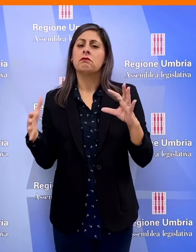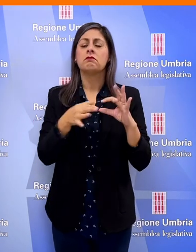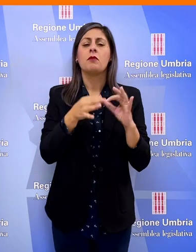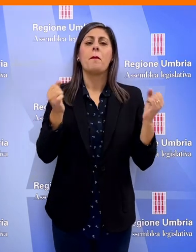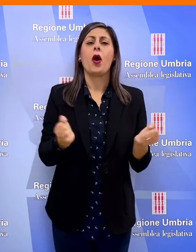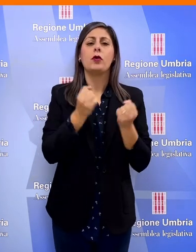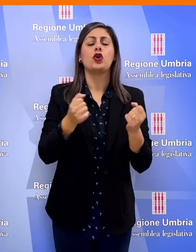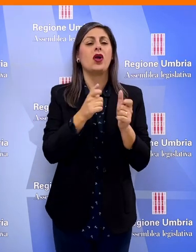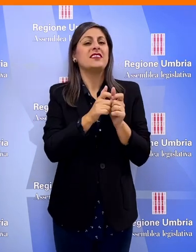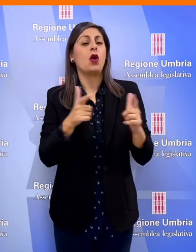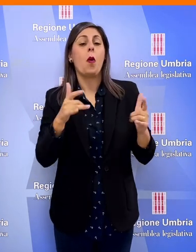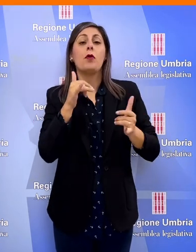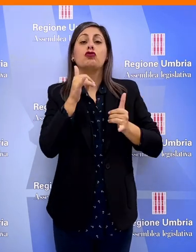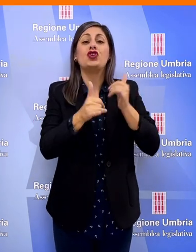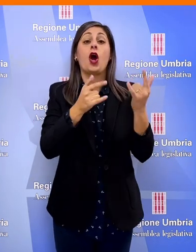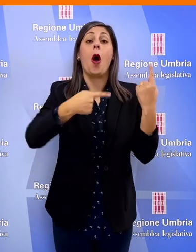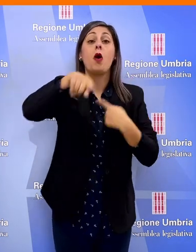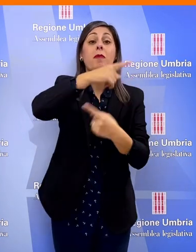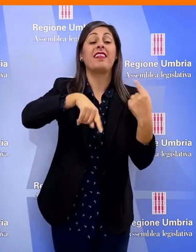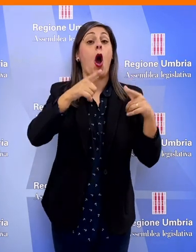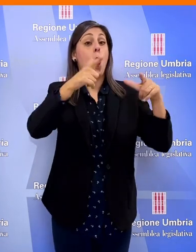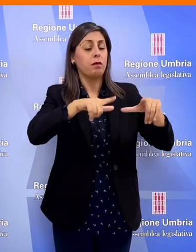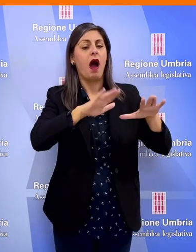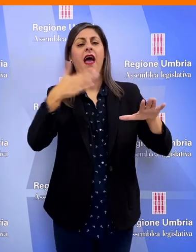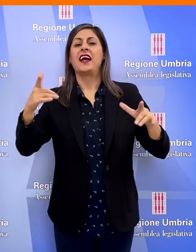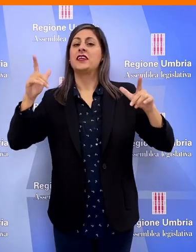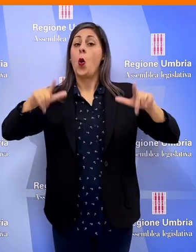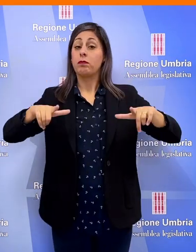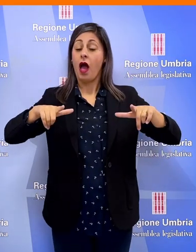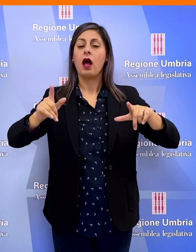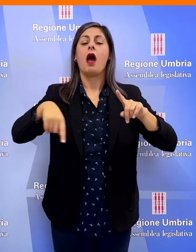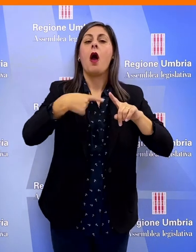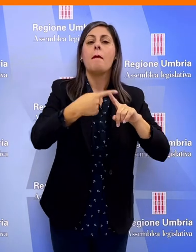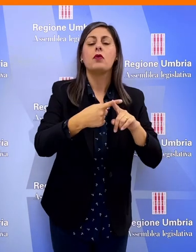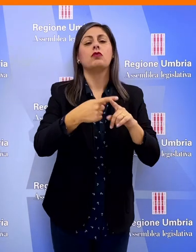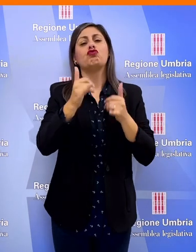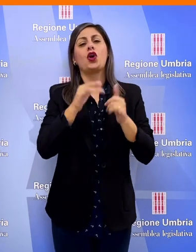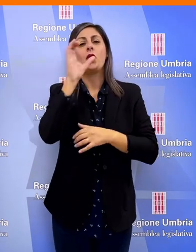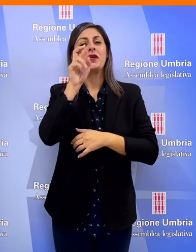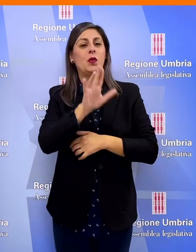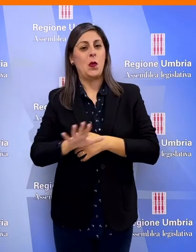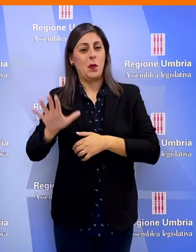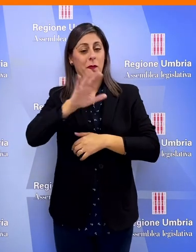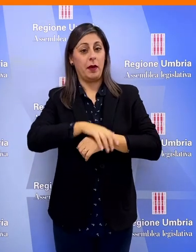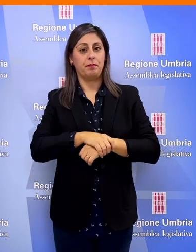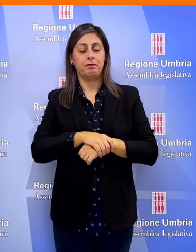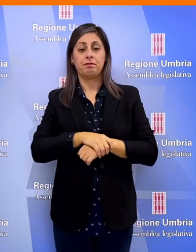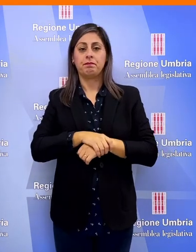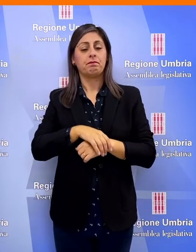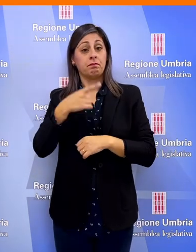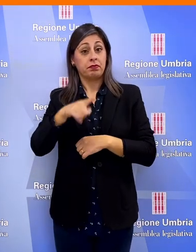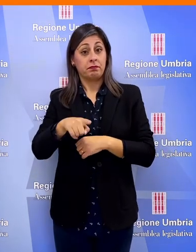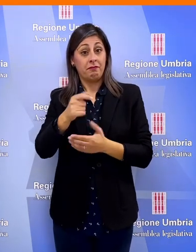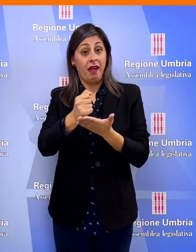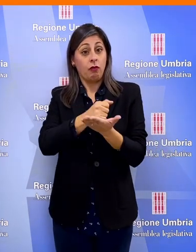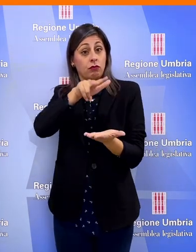concernente la promozione e lo sviluppo della ciclomobilità urbana ed extraurbana e del cicloturismo in Umbria. Con l